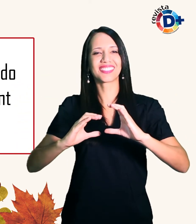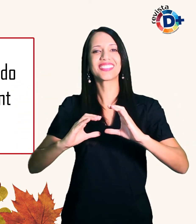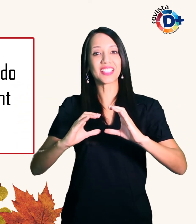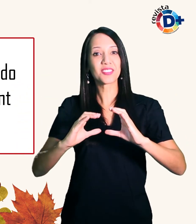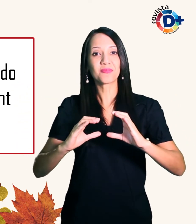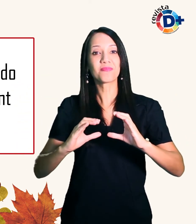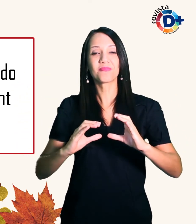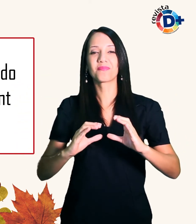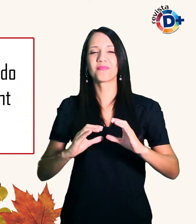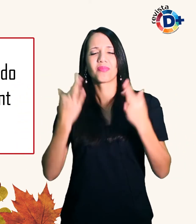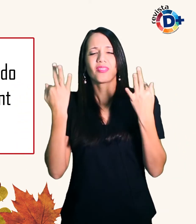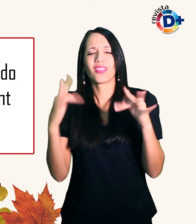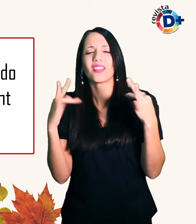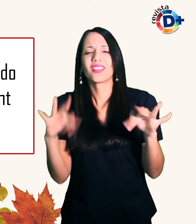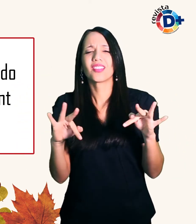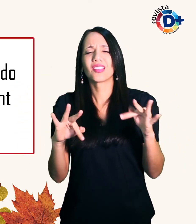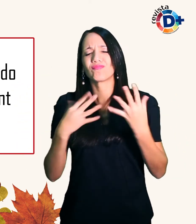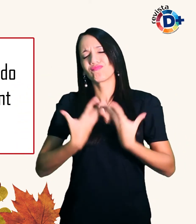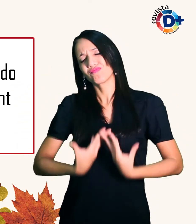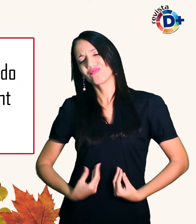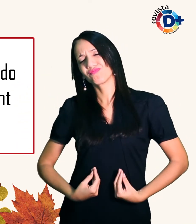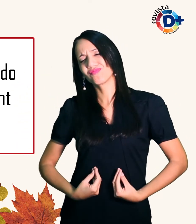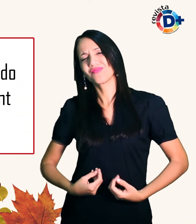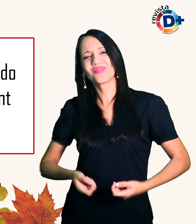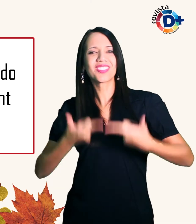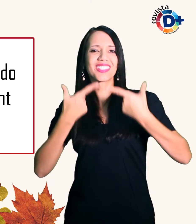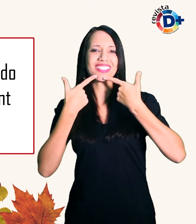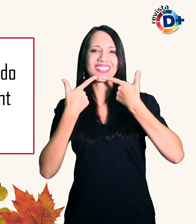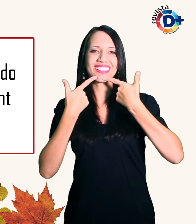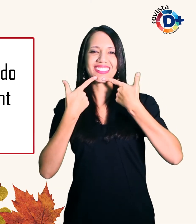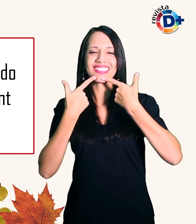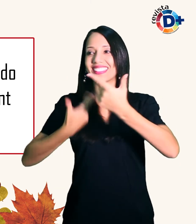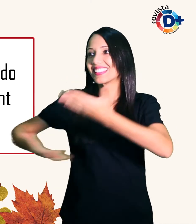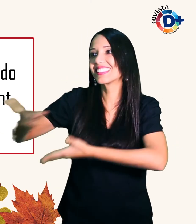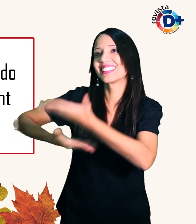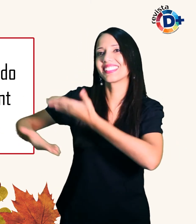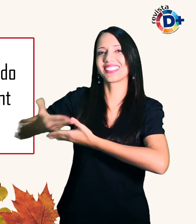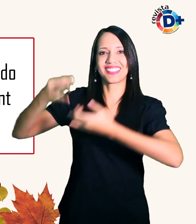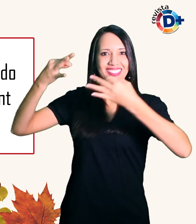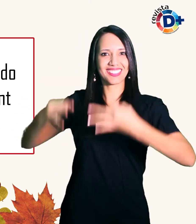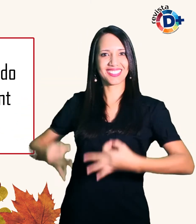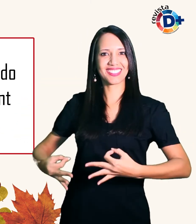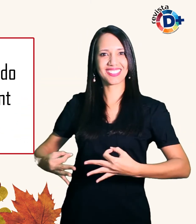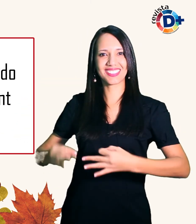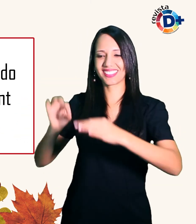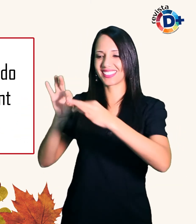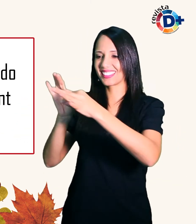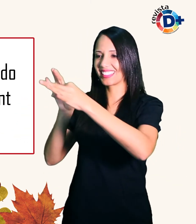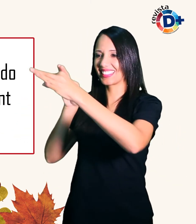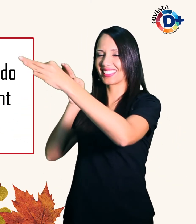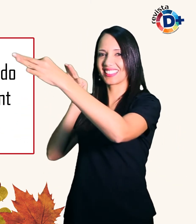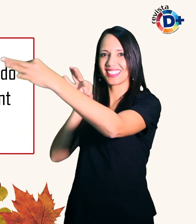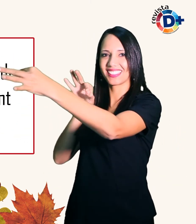dissabores e as alegrias são compartilhadas com honestidade o fio condutor de relações maduras